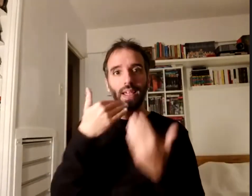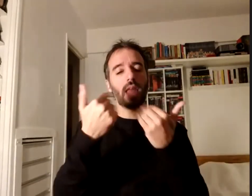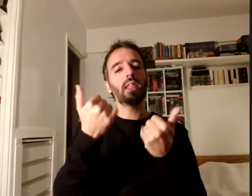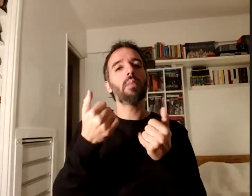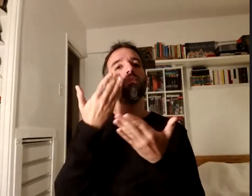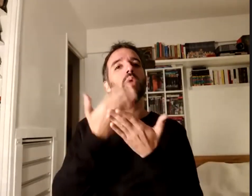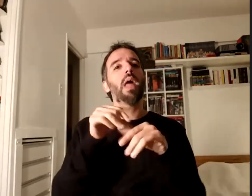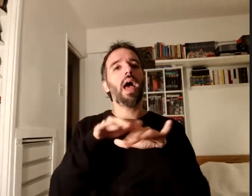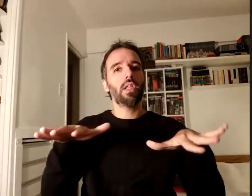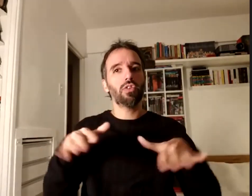del tiempo